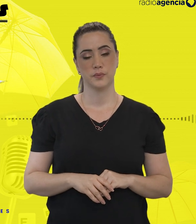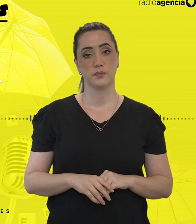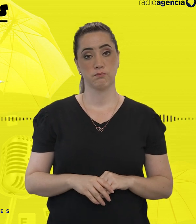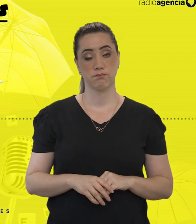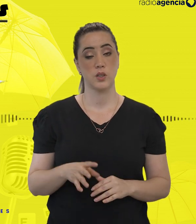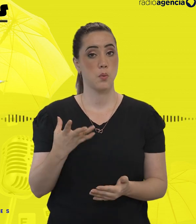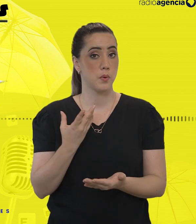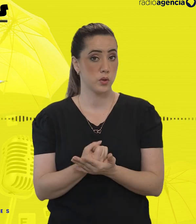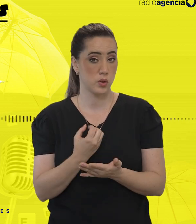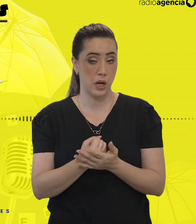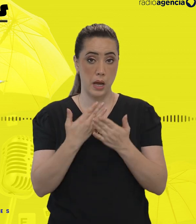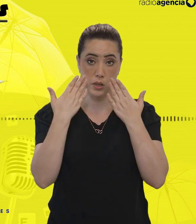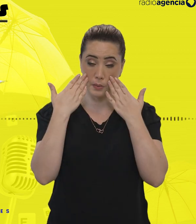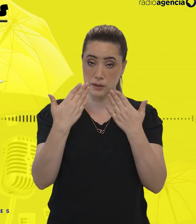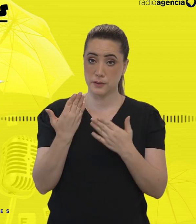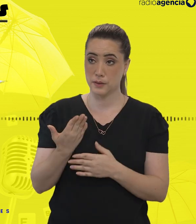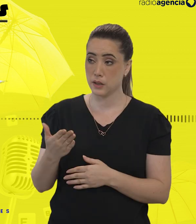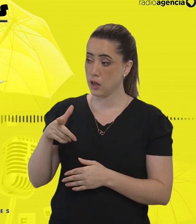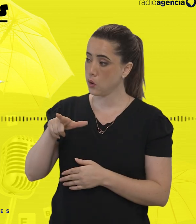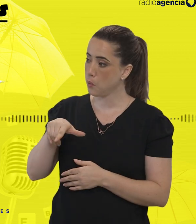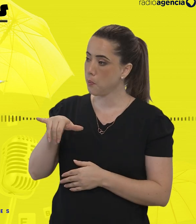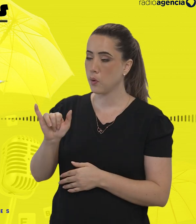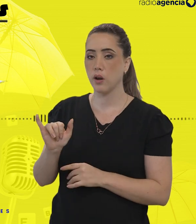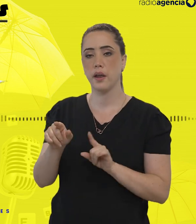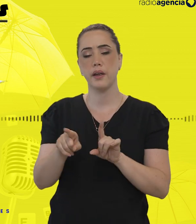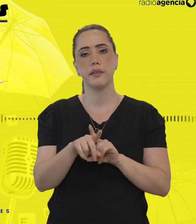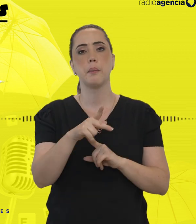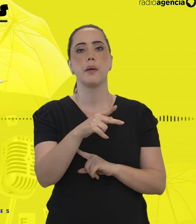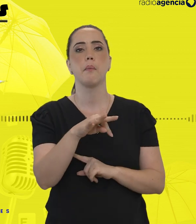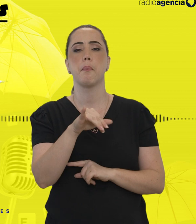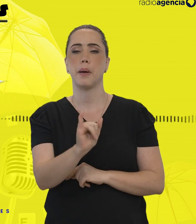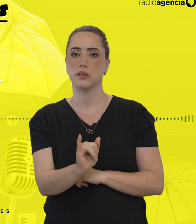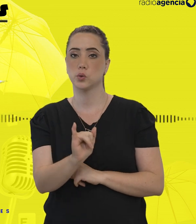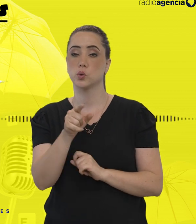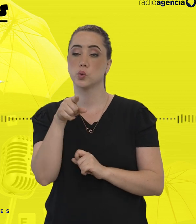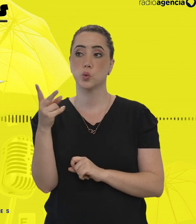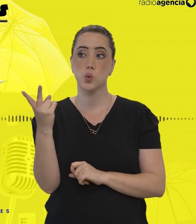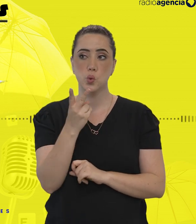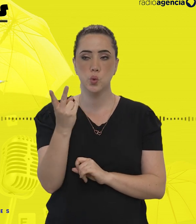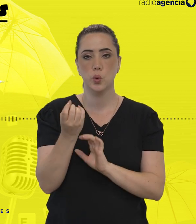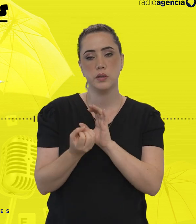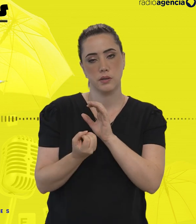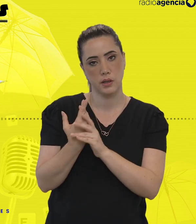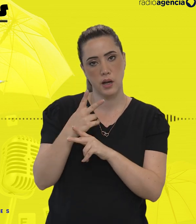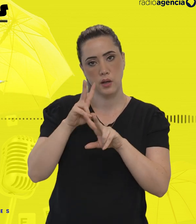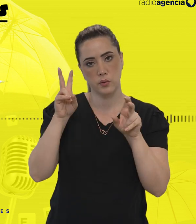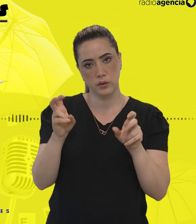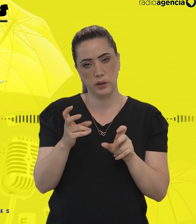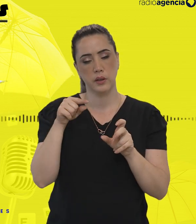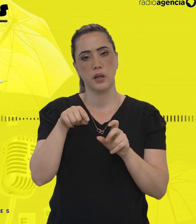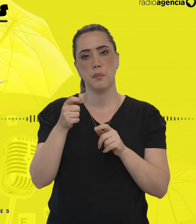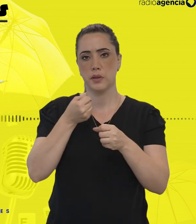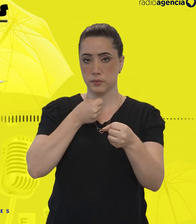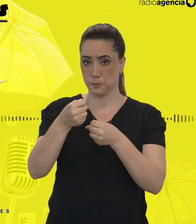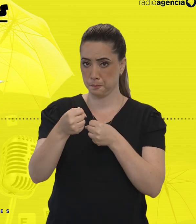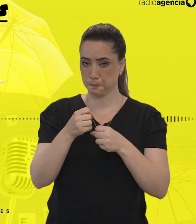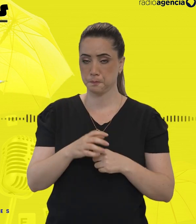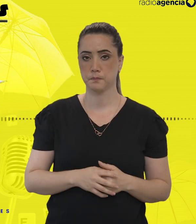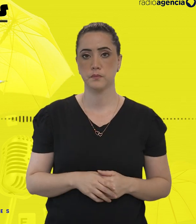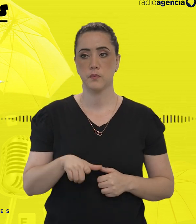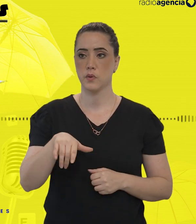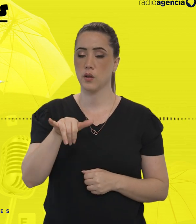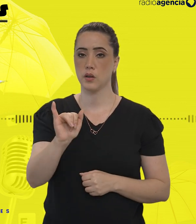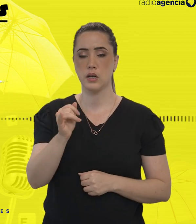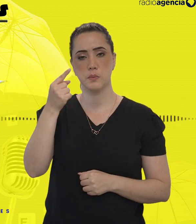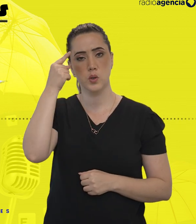O podcast é apresentado por mim e pela Patrícia Serrão, responsável pela concepção de pauta, produção e entrevistas. O Leiberson é o